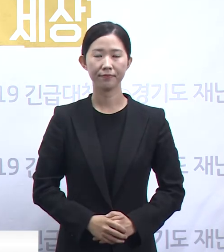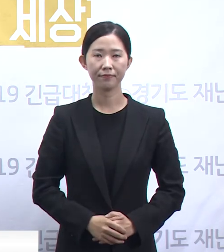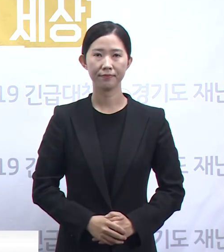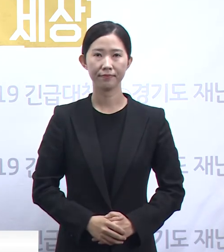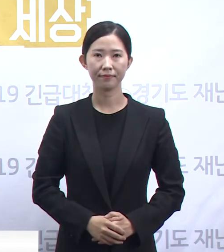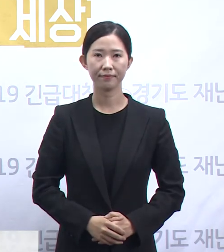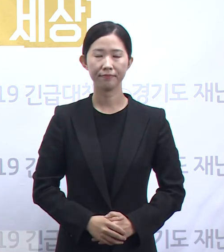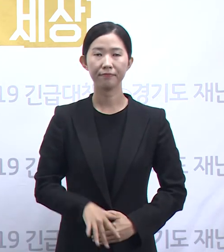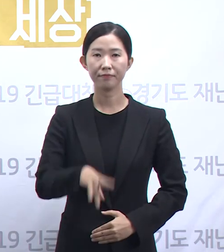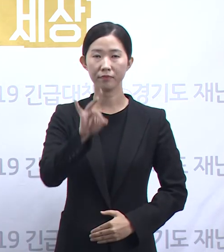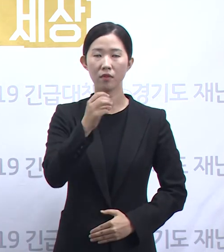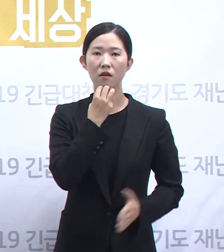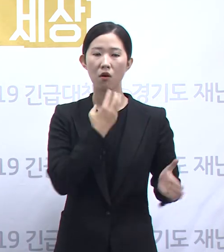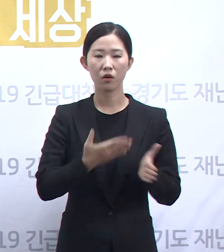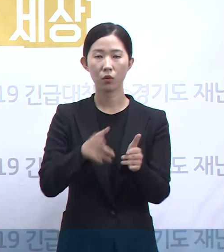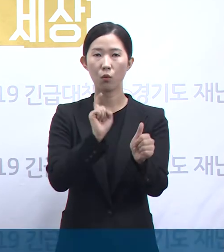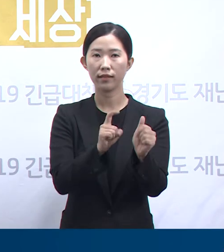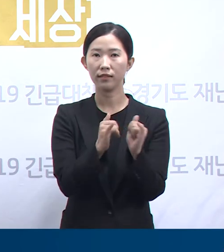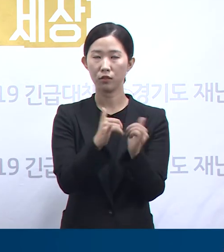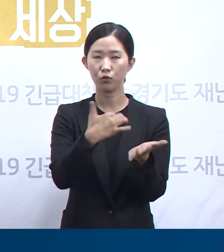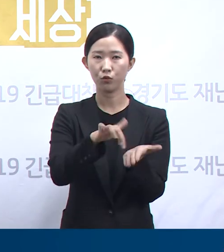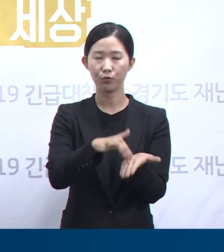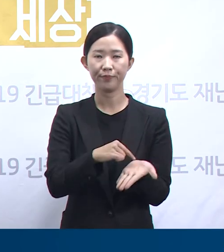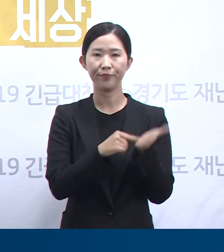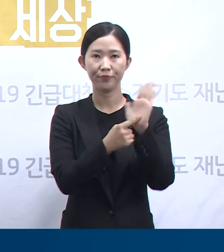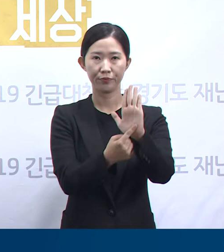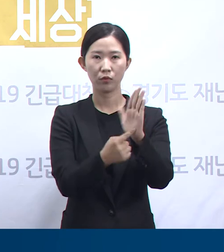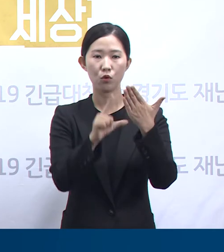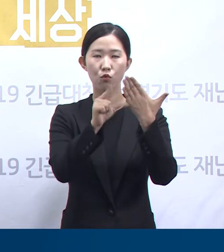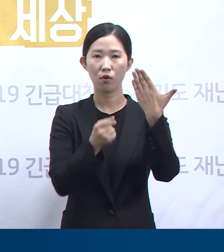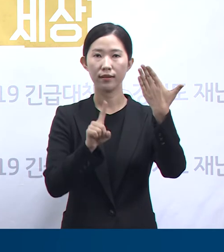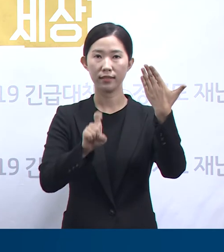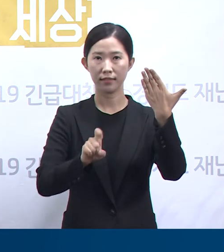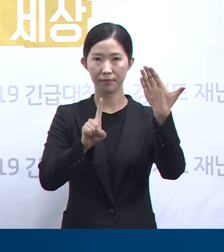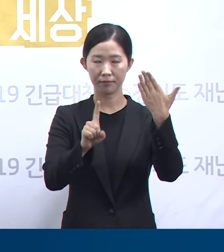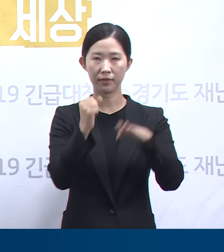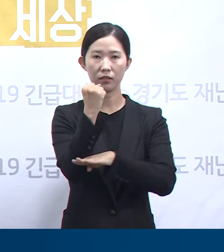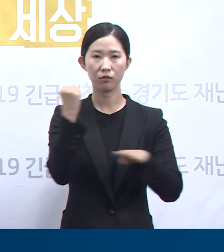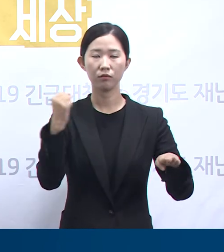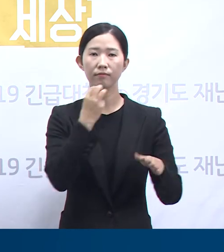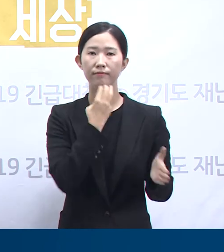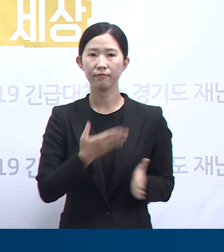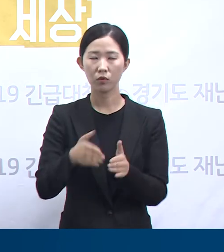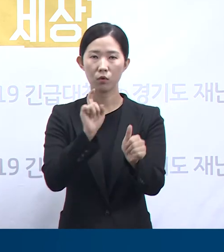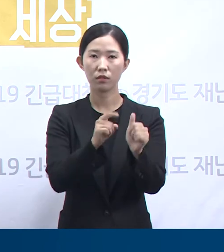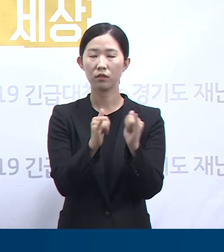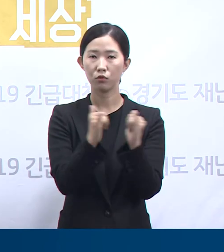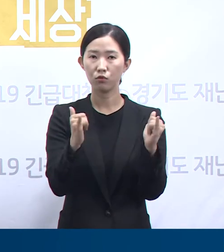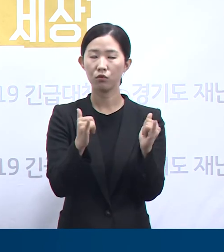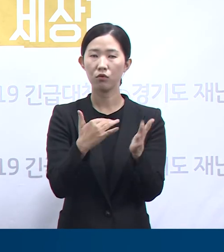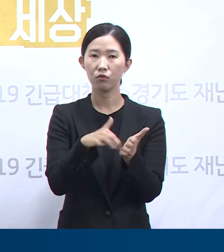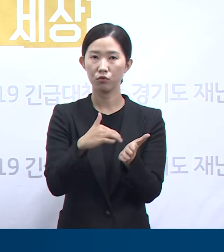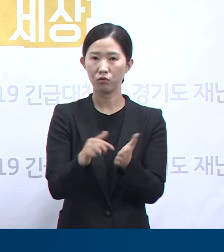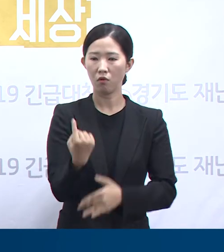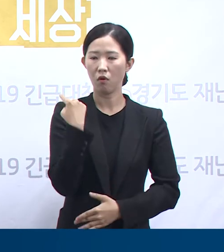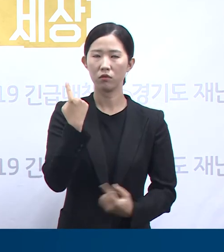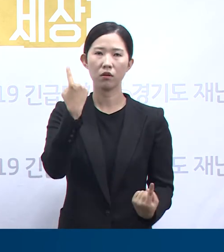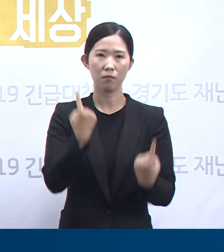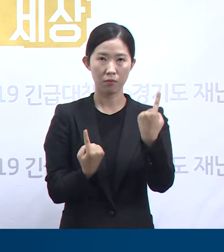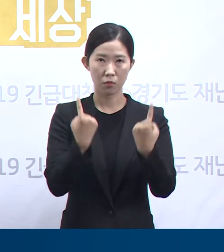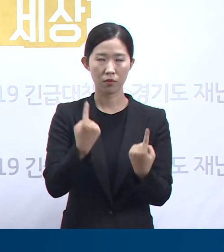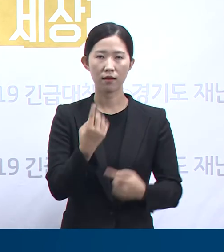먼저 경기도 확진자 발생 현황입니다. 9월 11일 0시 기준 경기도 확진자 수는 전일 오전 0시 대비